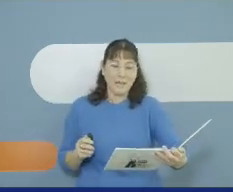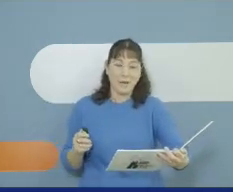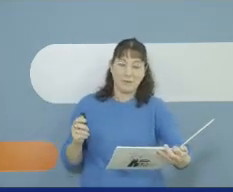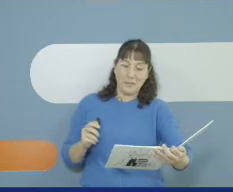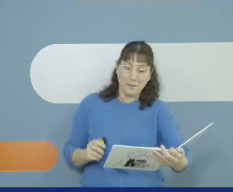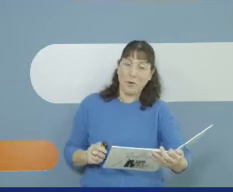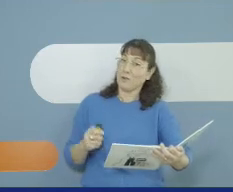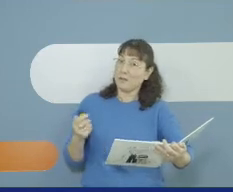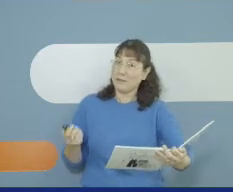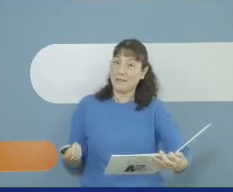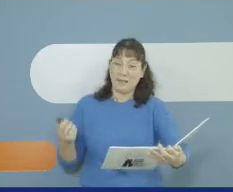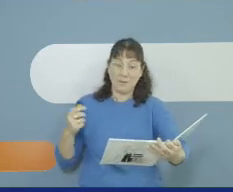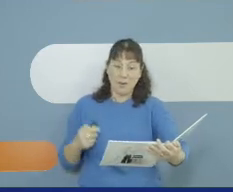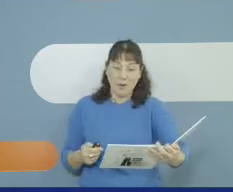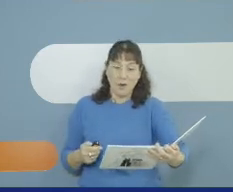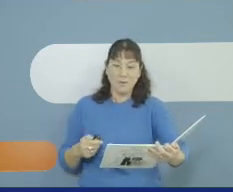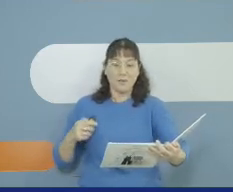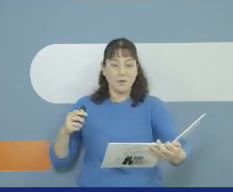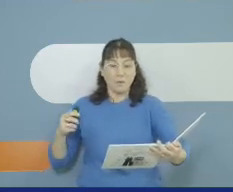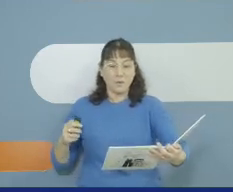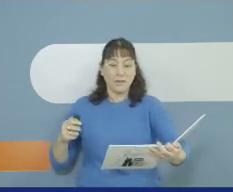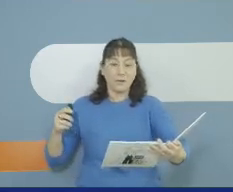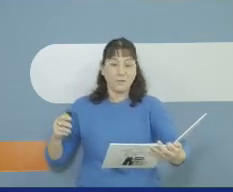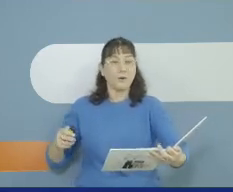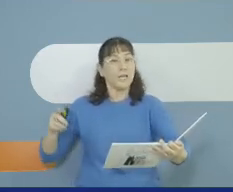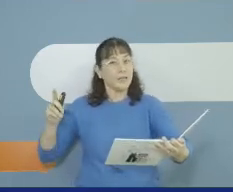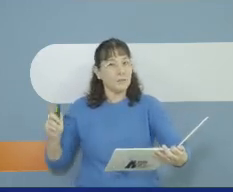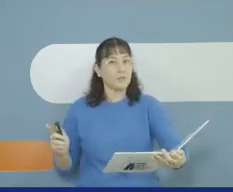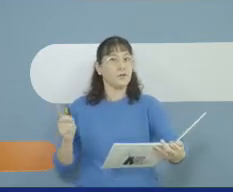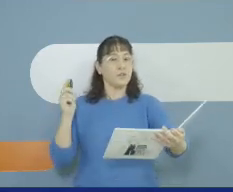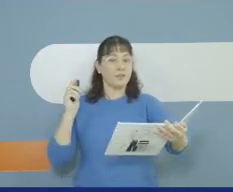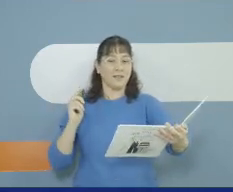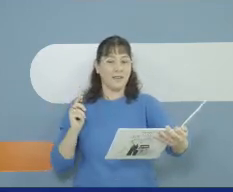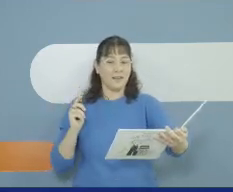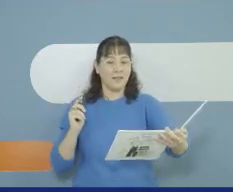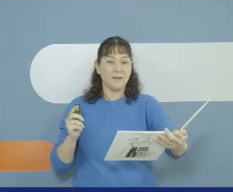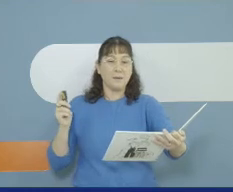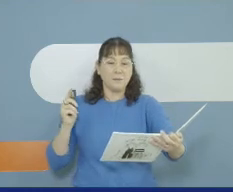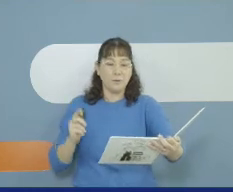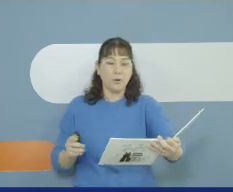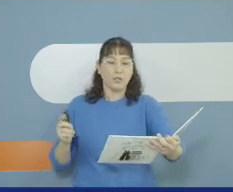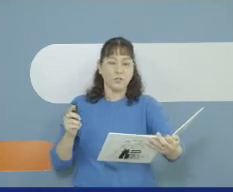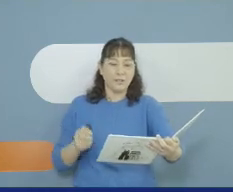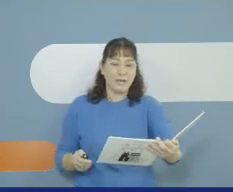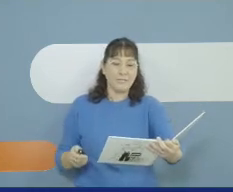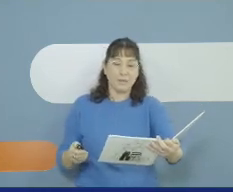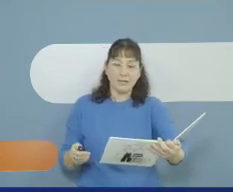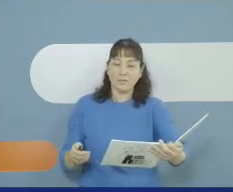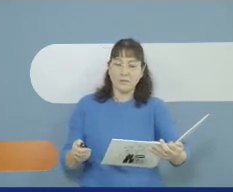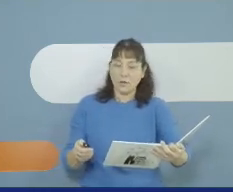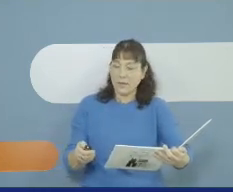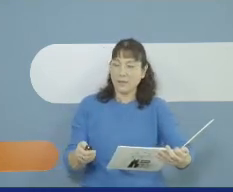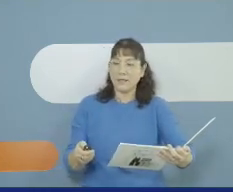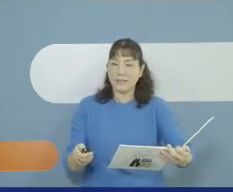וגם לימור עם עטליים מאחור? ופרח פורח עם יופי של ריח? בבוקר של קיץ